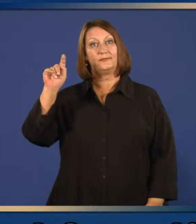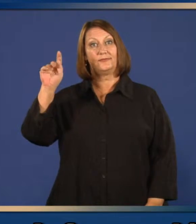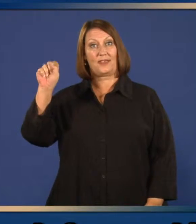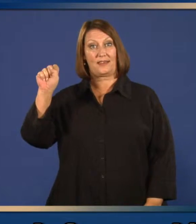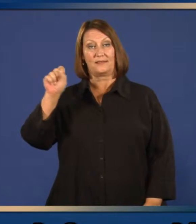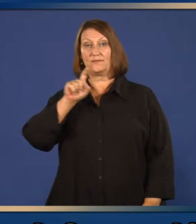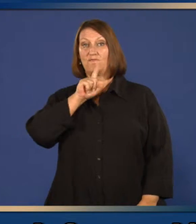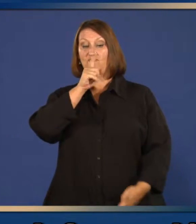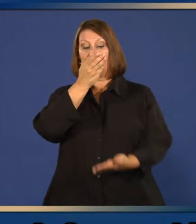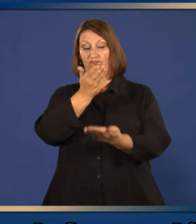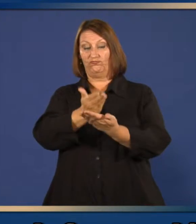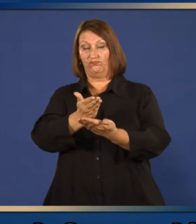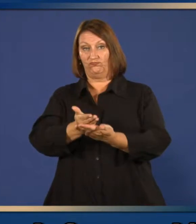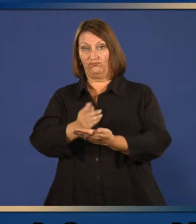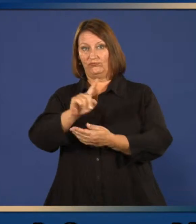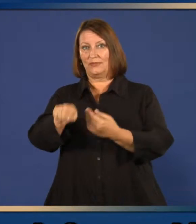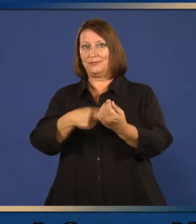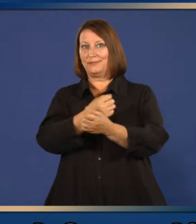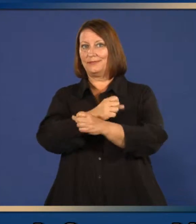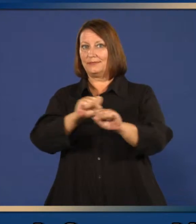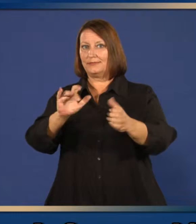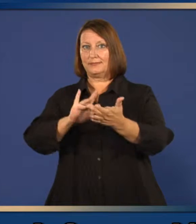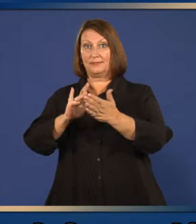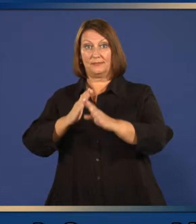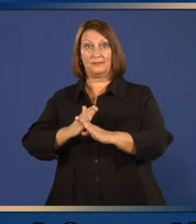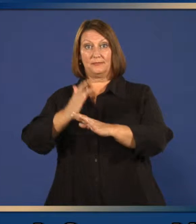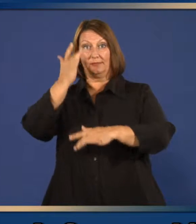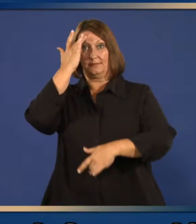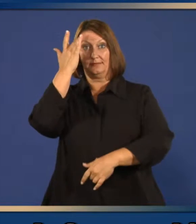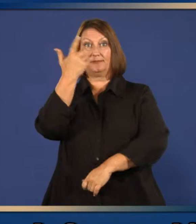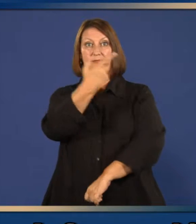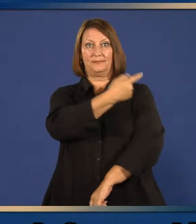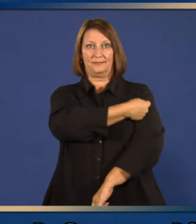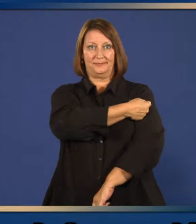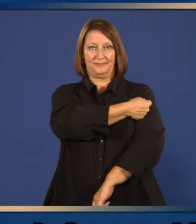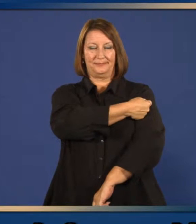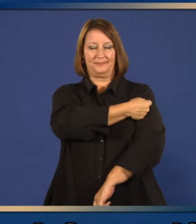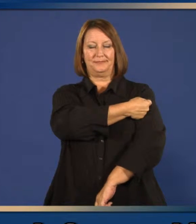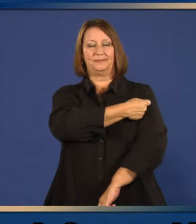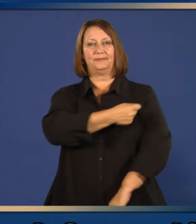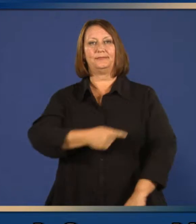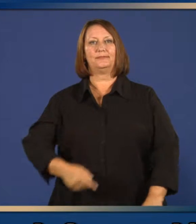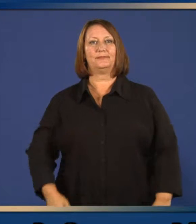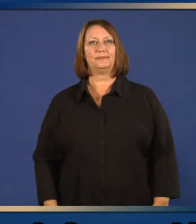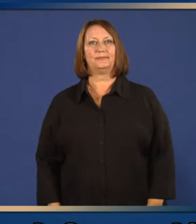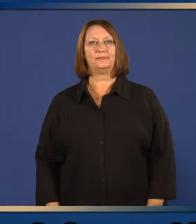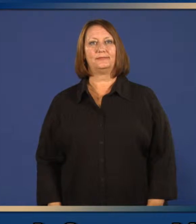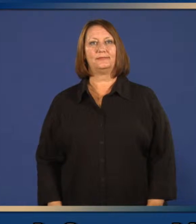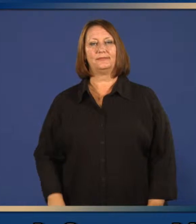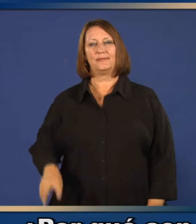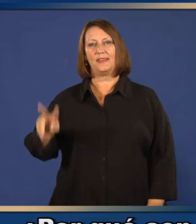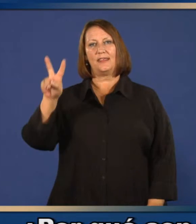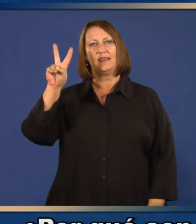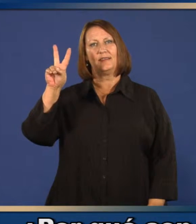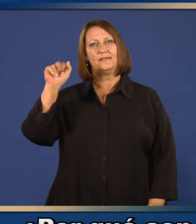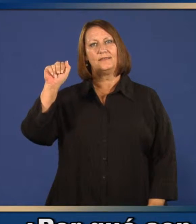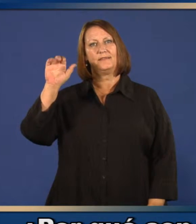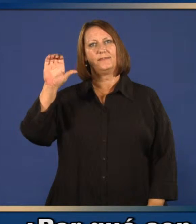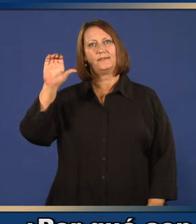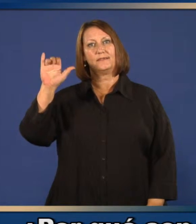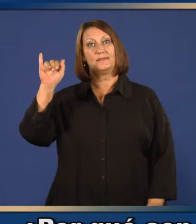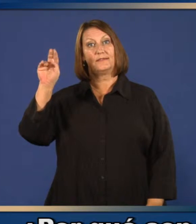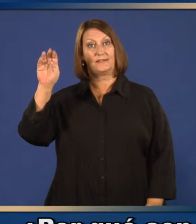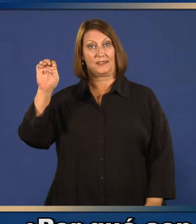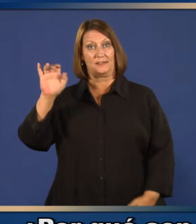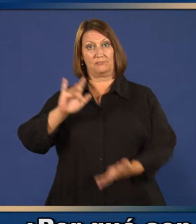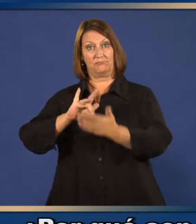Información para padres acerca de la seguridad de las vacunas. ¿Por qué son